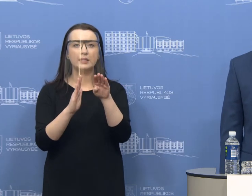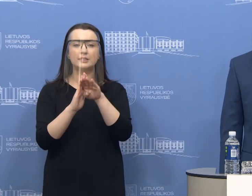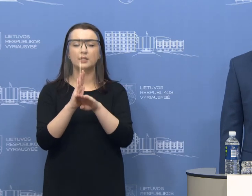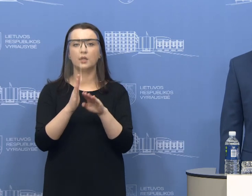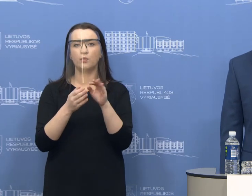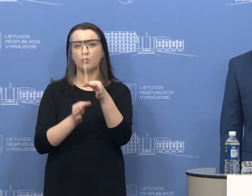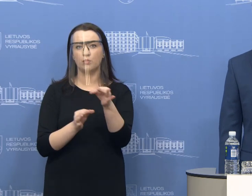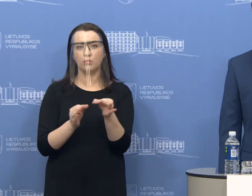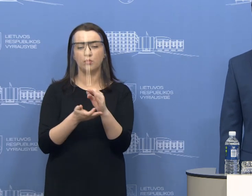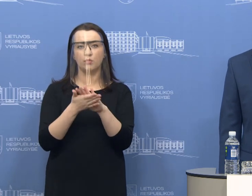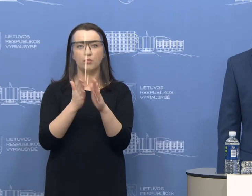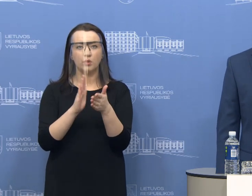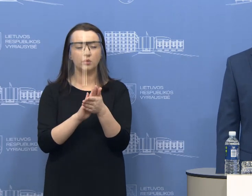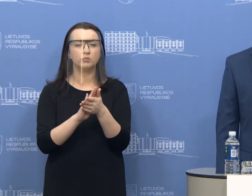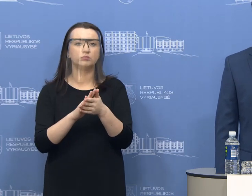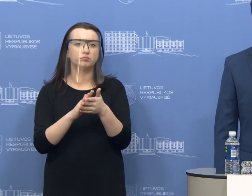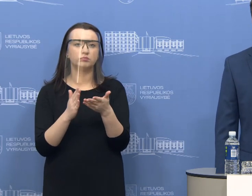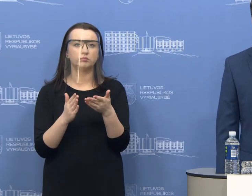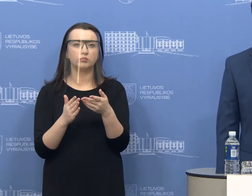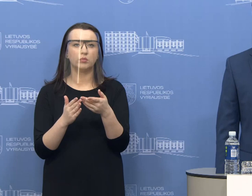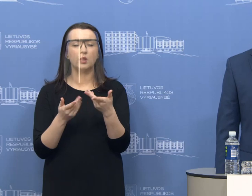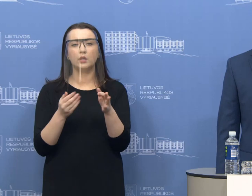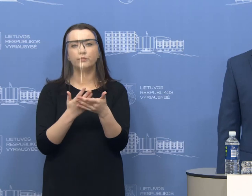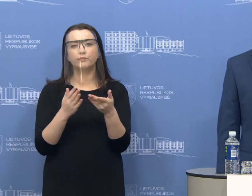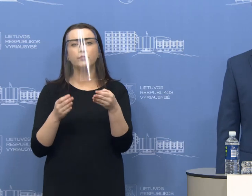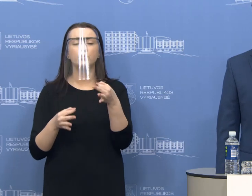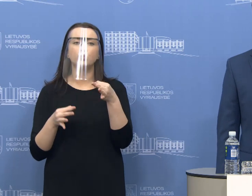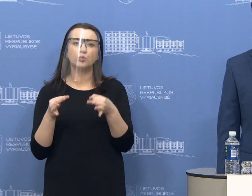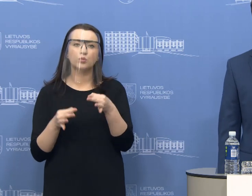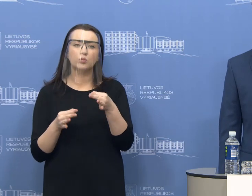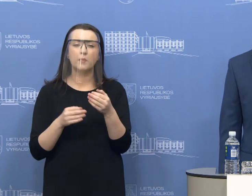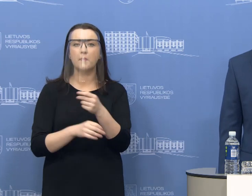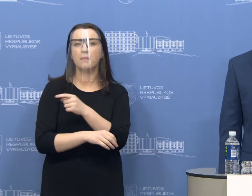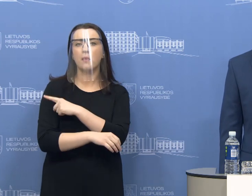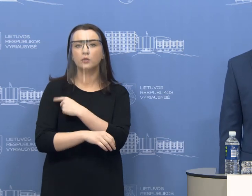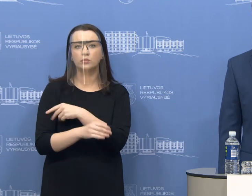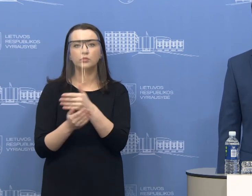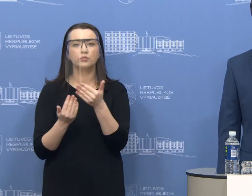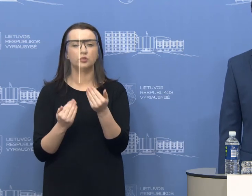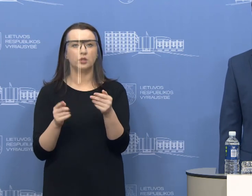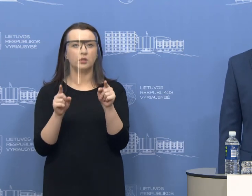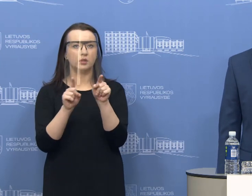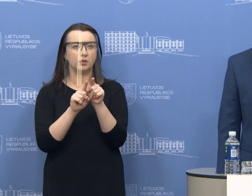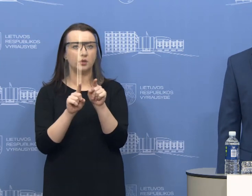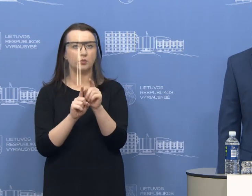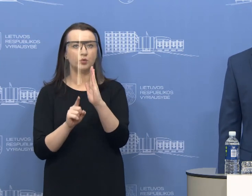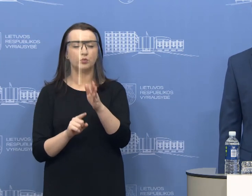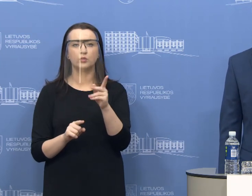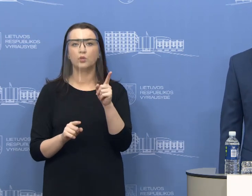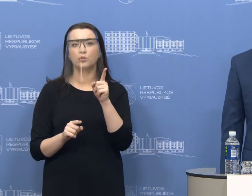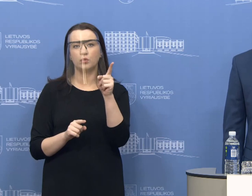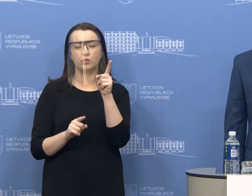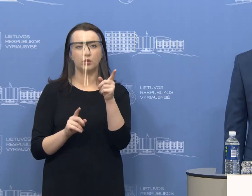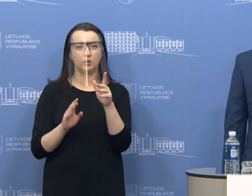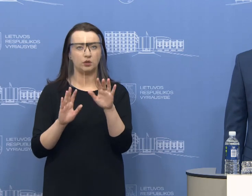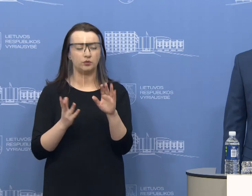projektą ir netgi didžioji dalis notarinių poslaugų, kurios šiandien yra atliekamos fiziškai atėjus posnotaram,